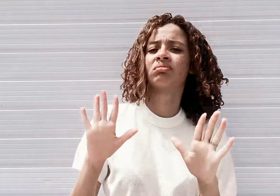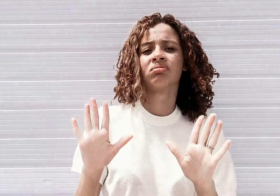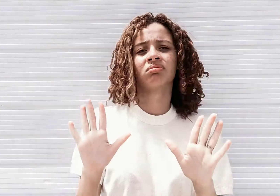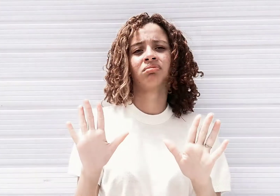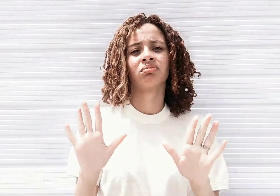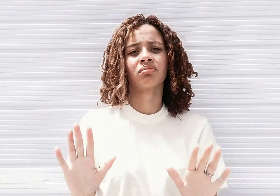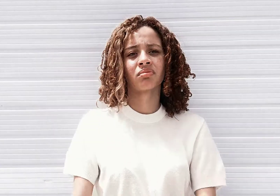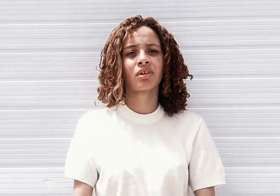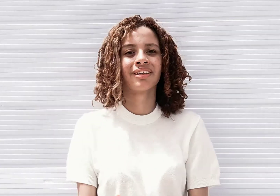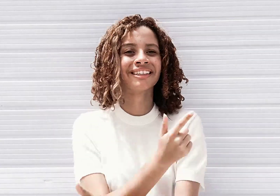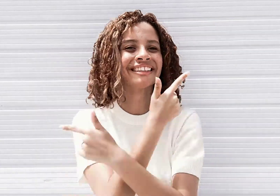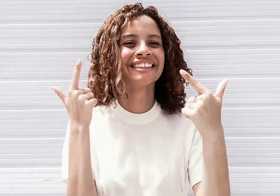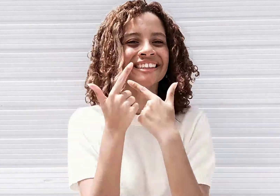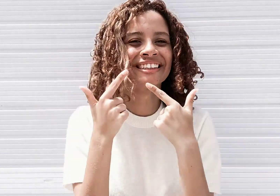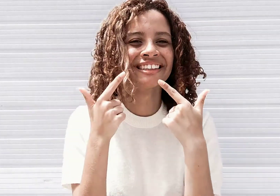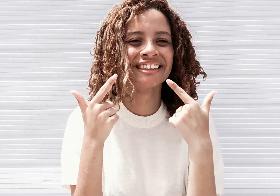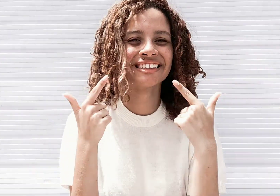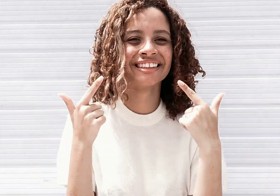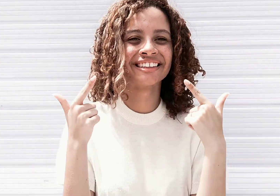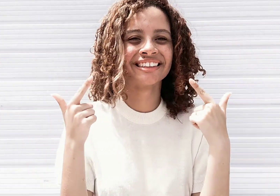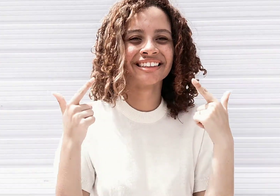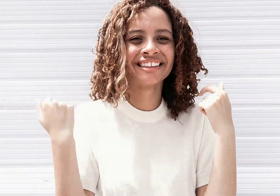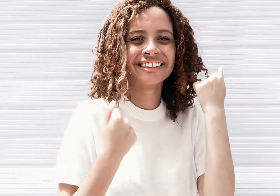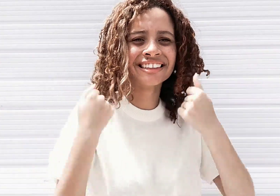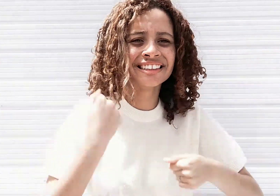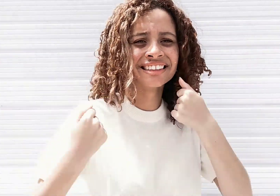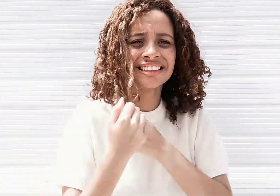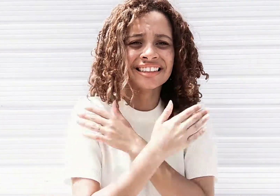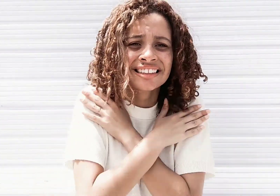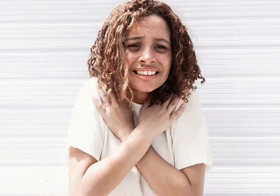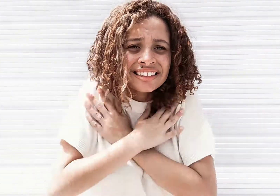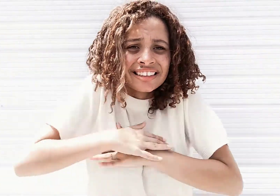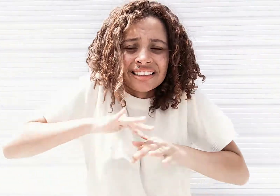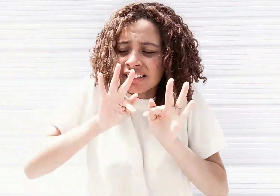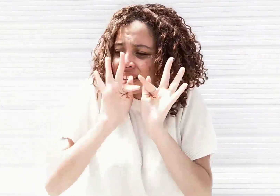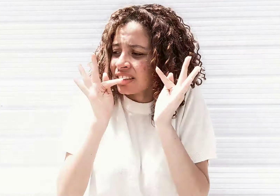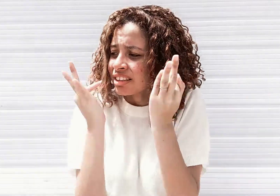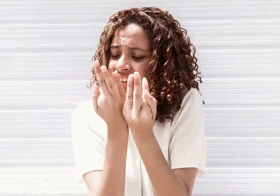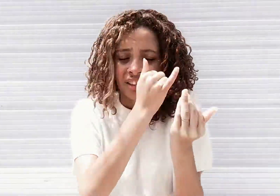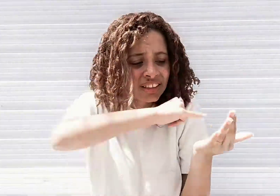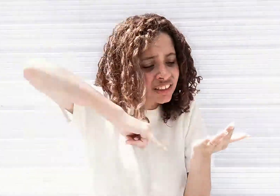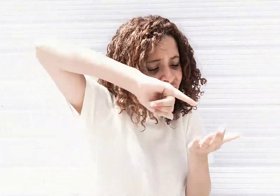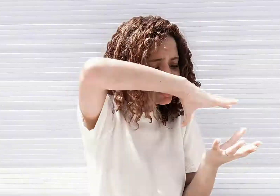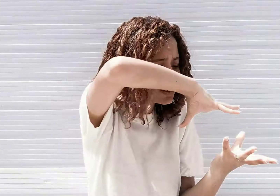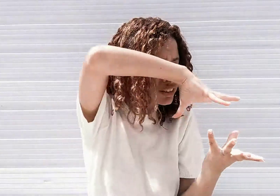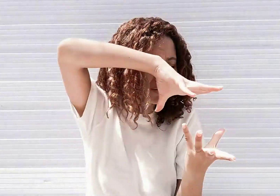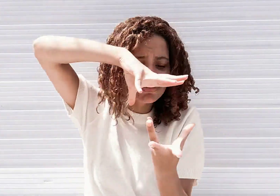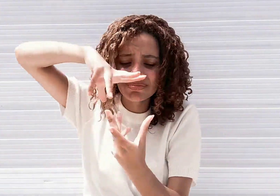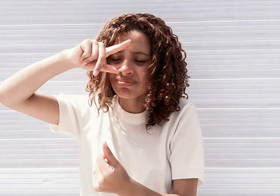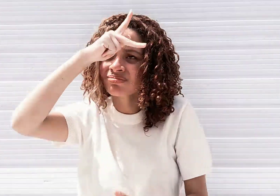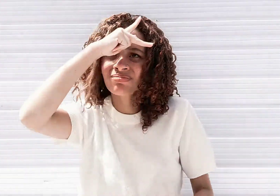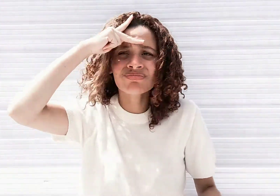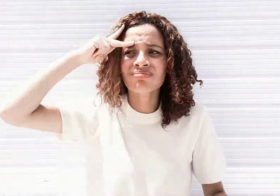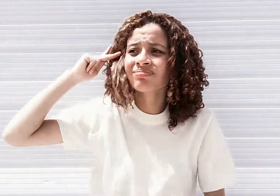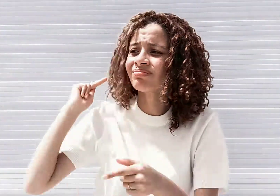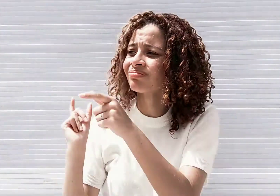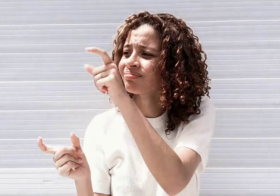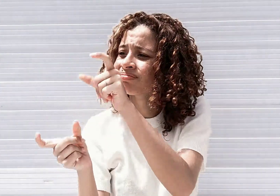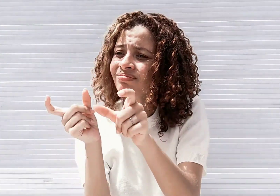merecer Eu devia sorrir mais, abraçar meus pais, viajar o mundo e socializar